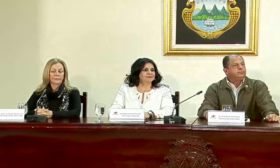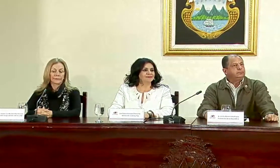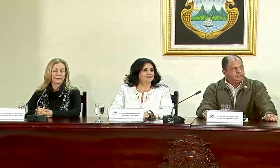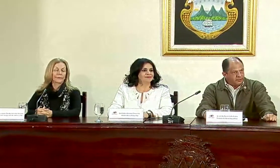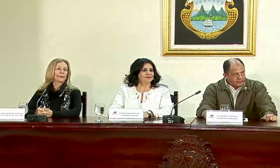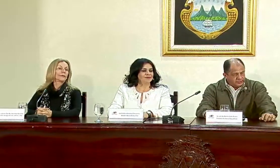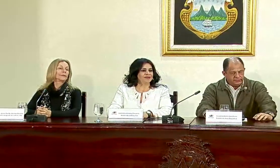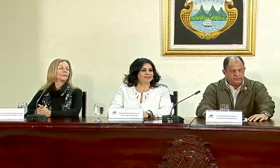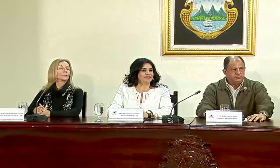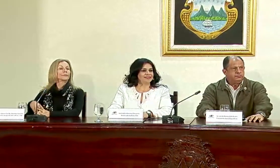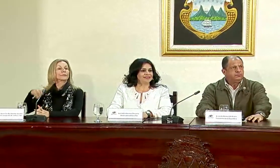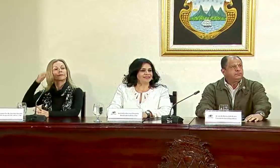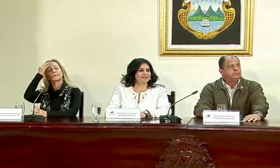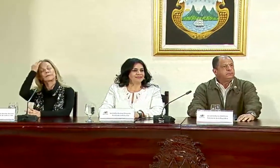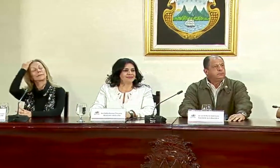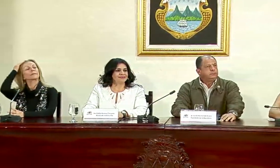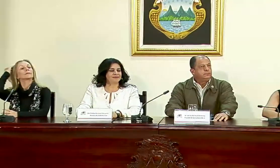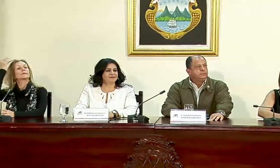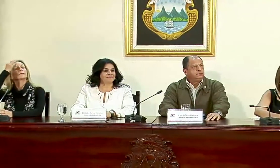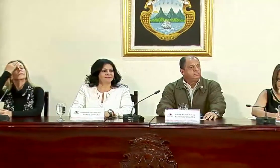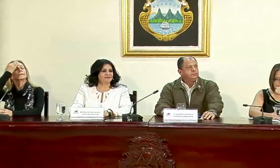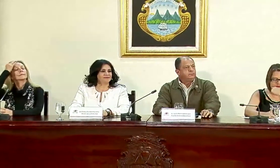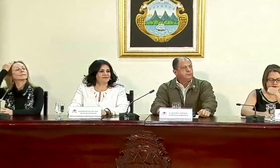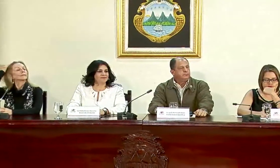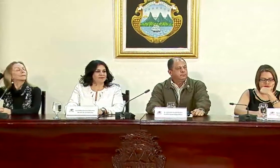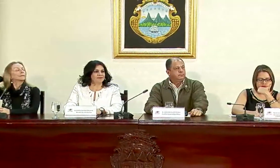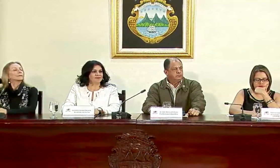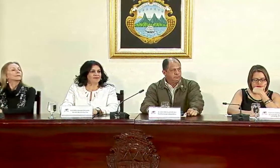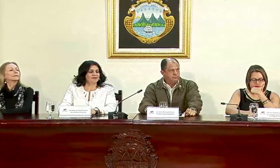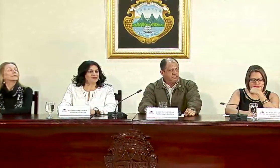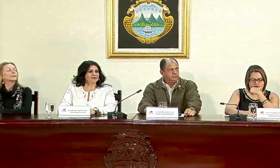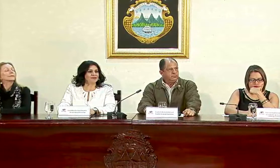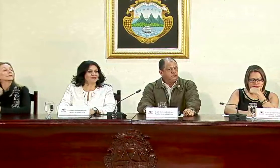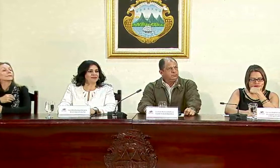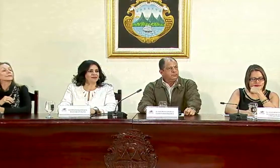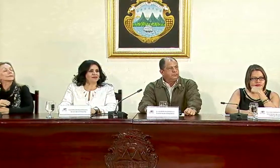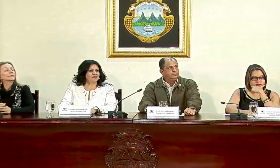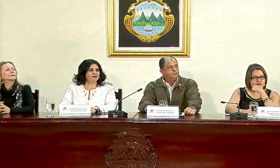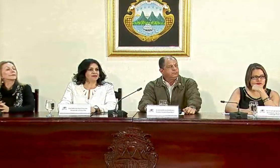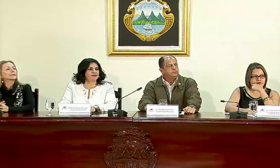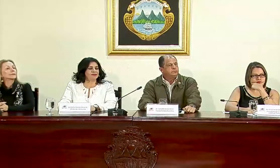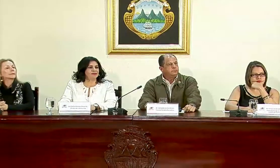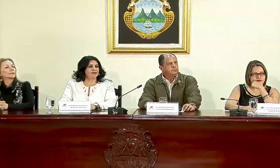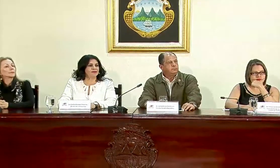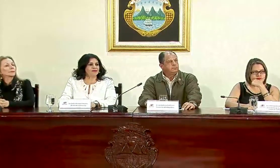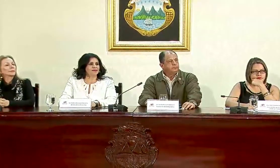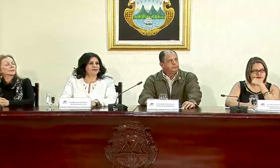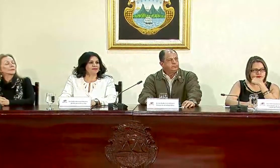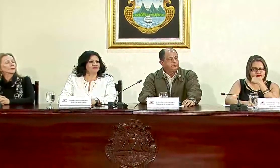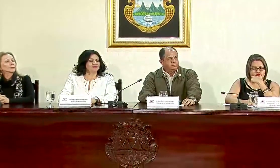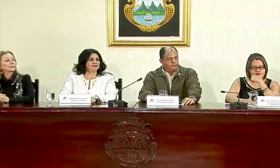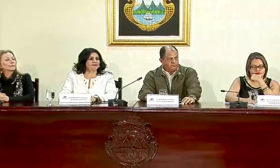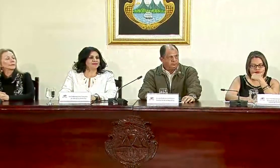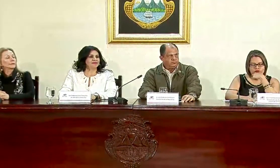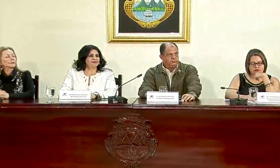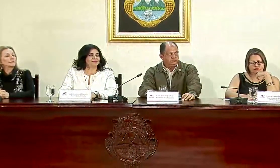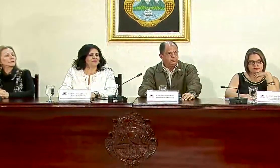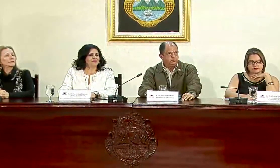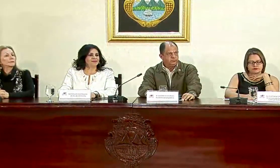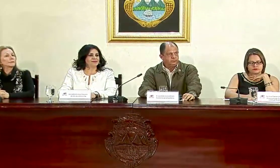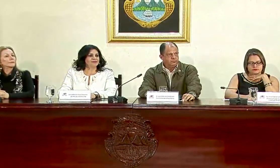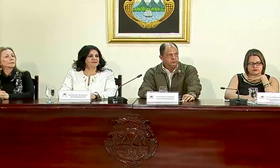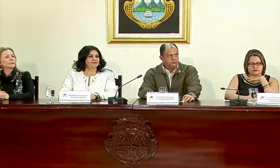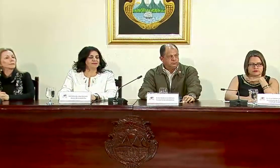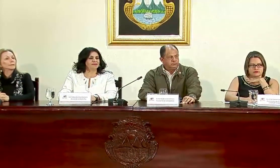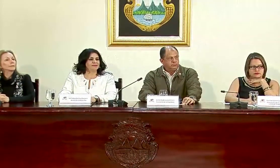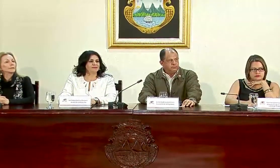Buenas tardes. Don Guillermo, quisiera, dentro de la manifestación que usted hizo, no me queda claro cuáles son las razones de la salida de doña Cristina